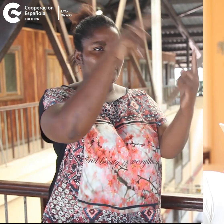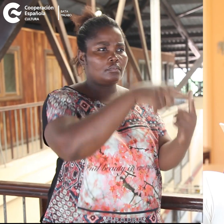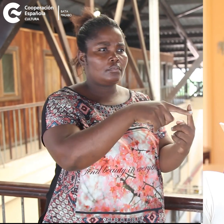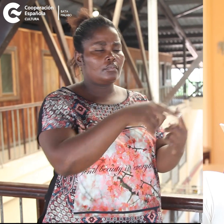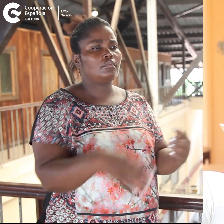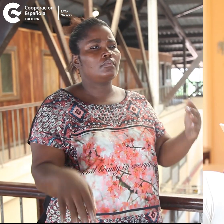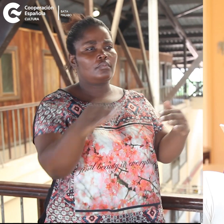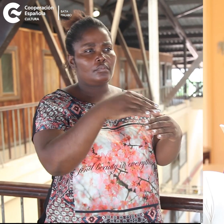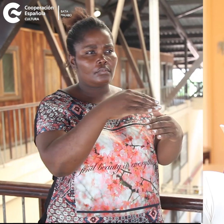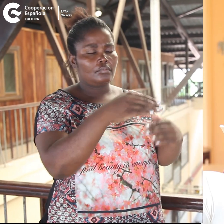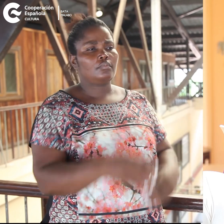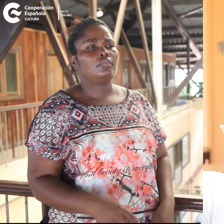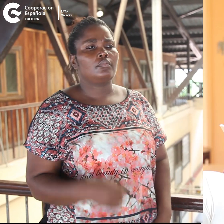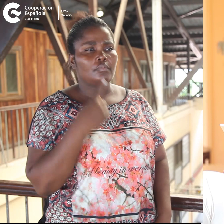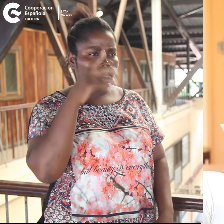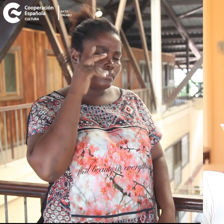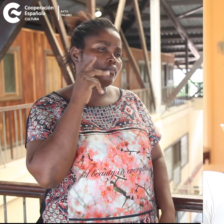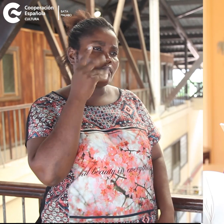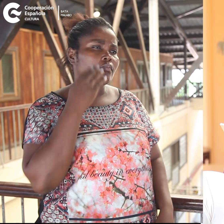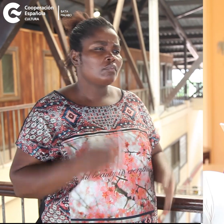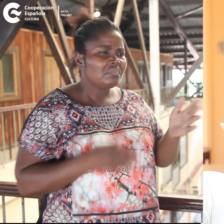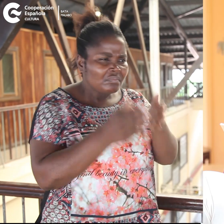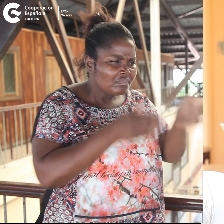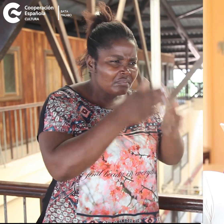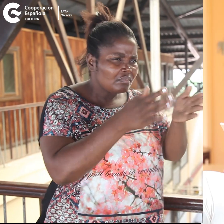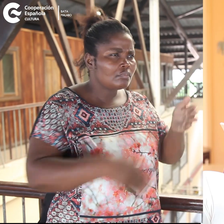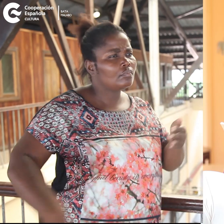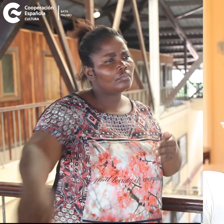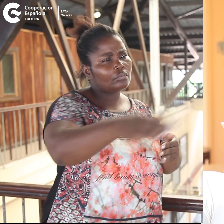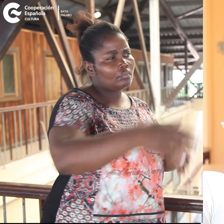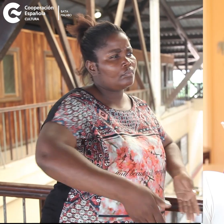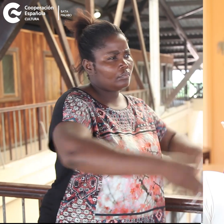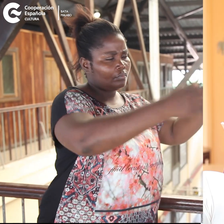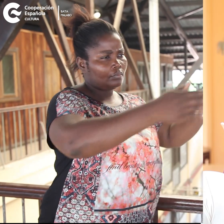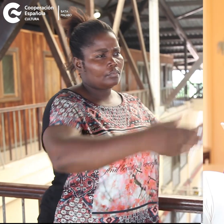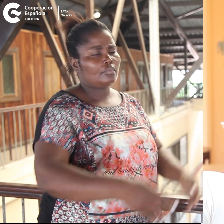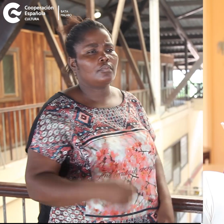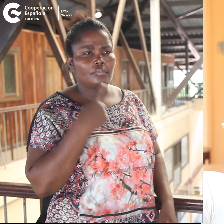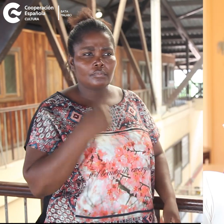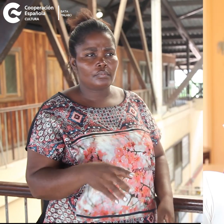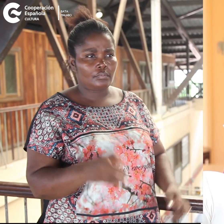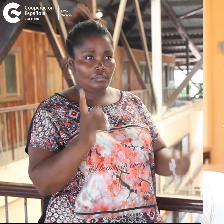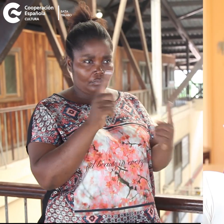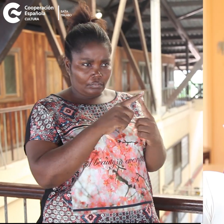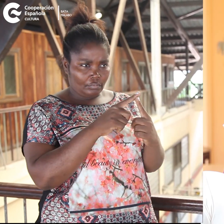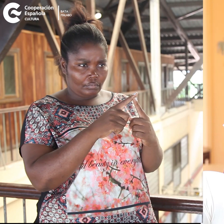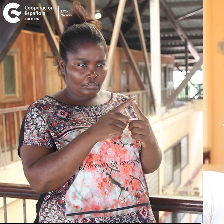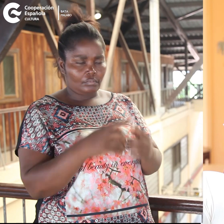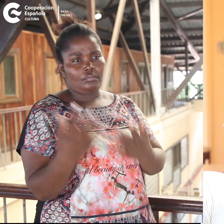recodo próximo, Mona Vitombari salió corriendo por el otro camino y se parapetó esperando